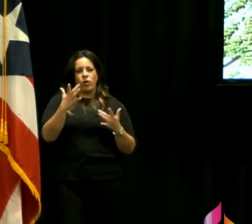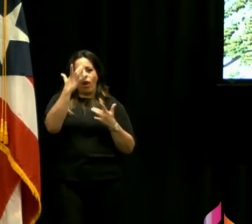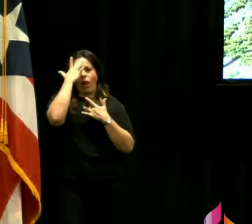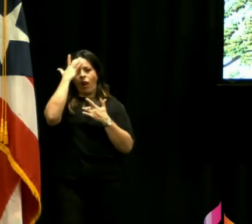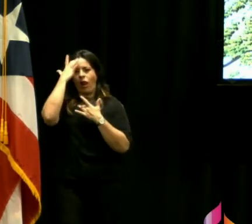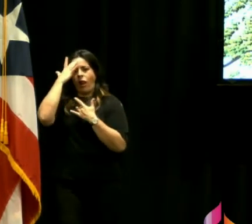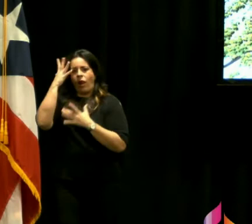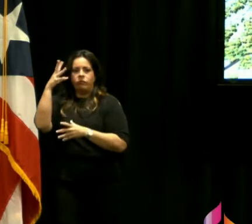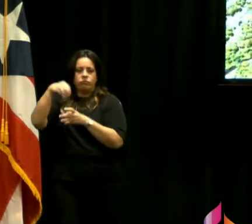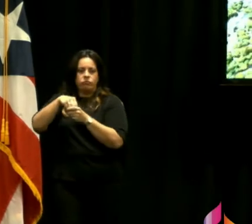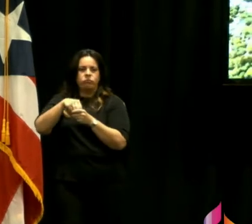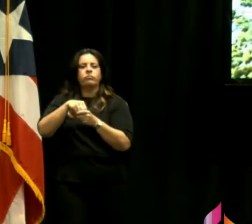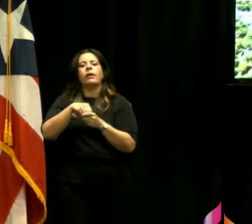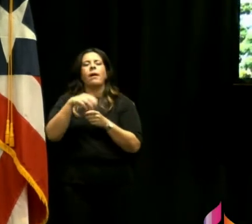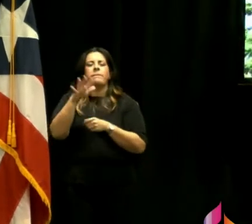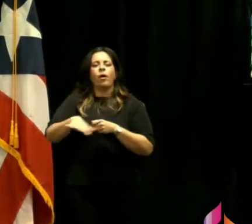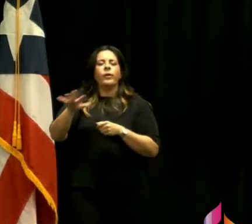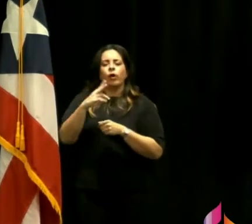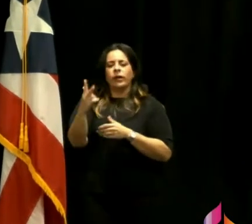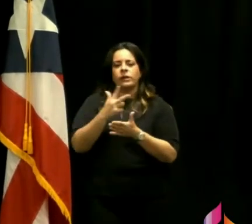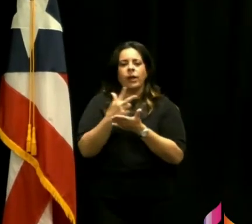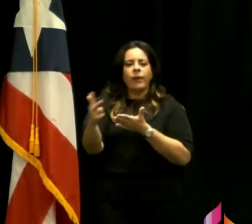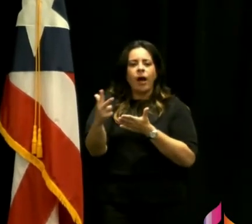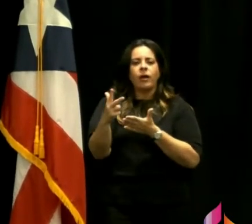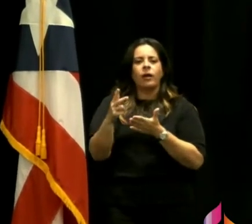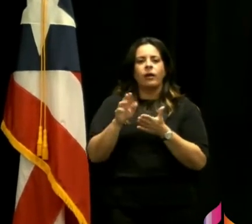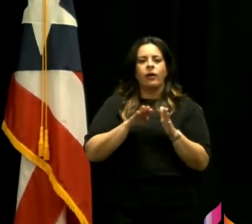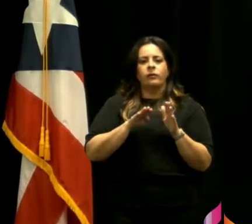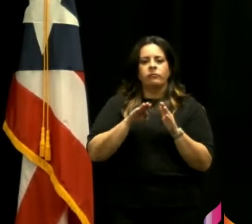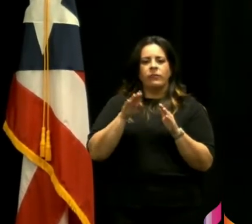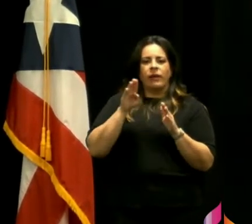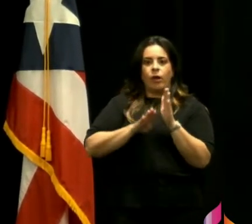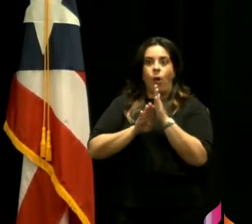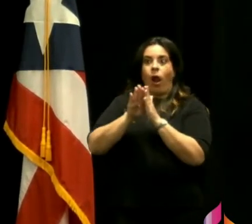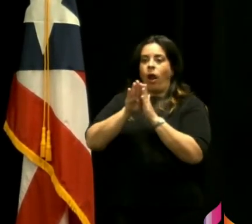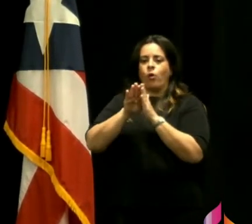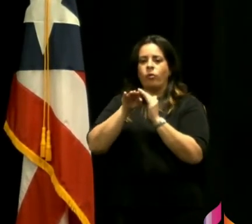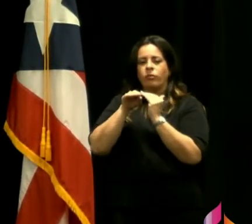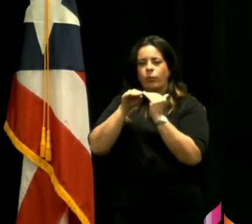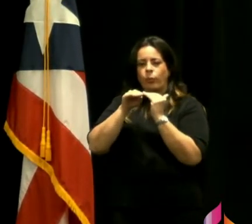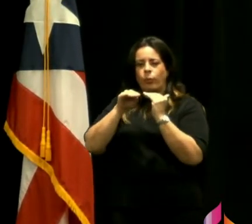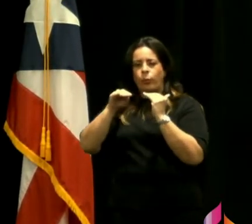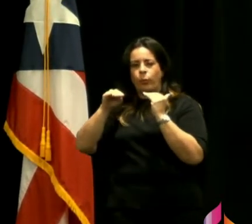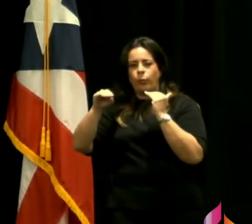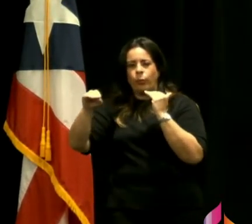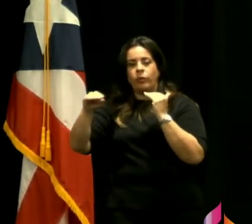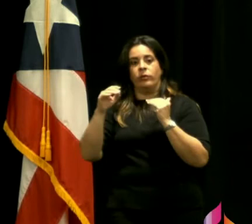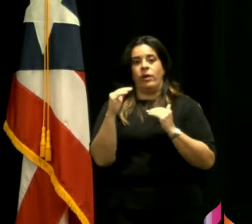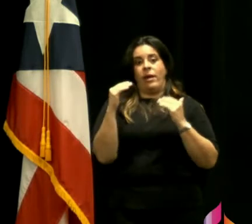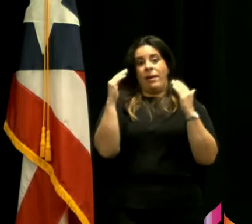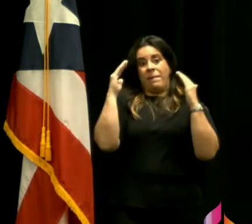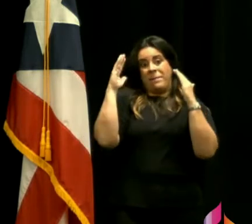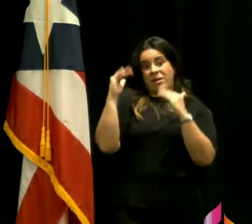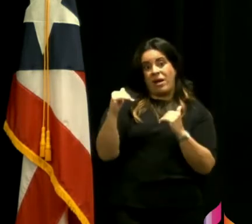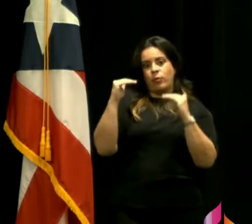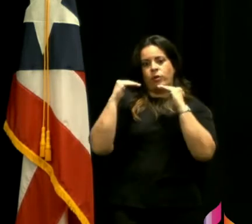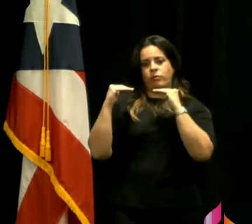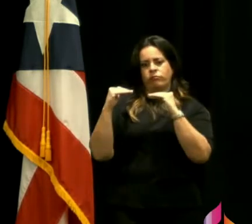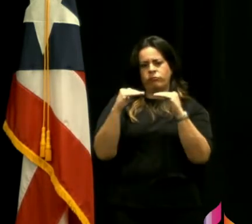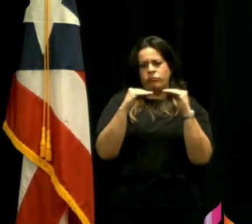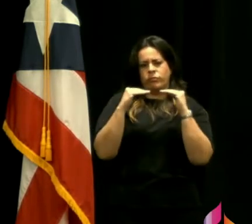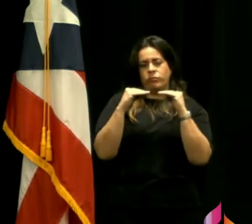al estar ya prácticamente tres semanas con esa curva aplanada lo que esperamos es que se estabilice en su momento